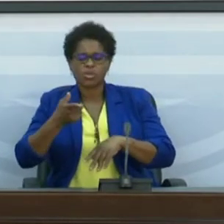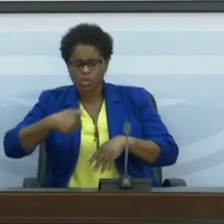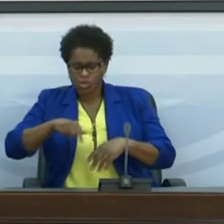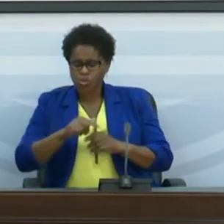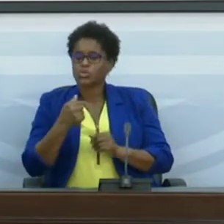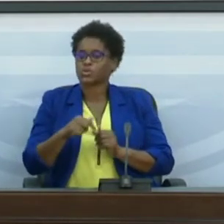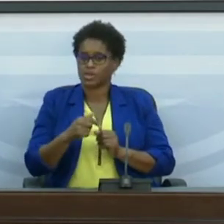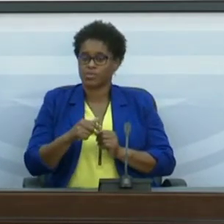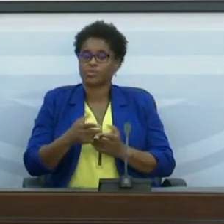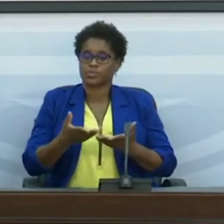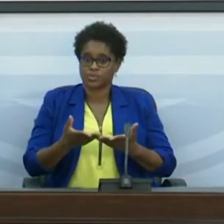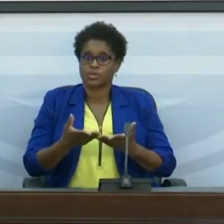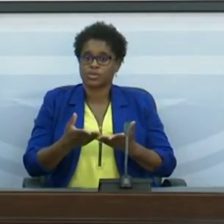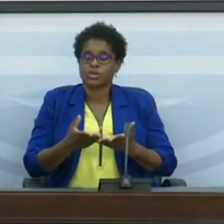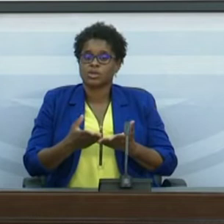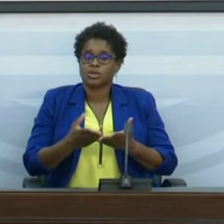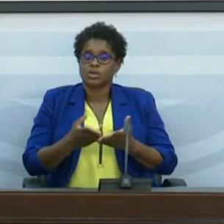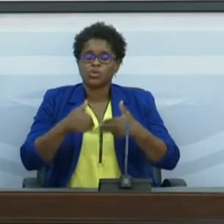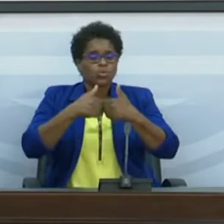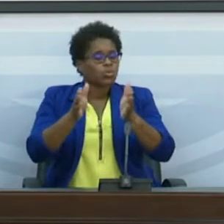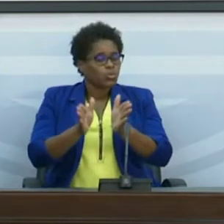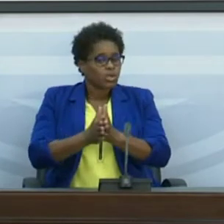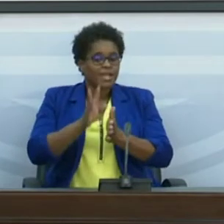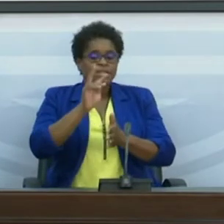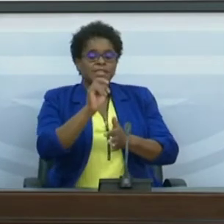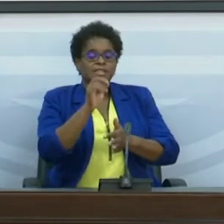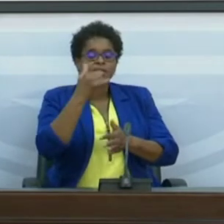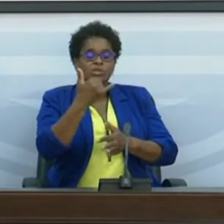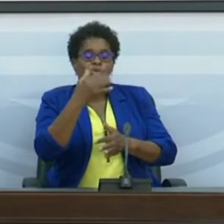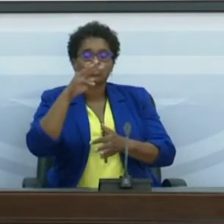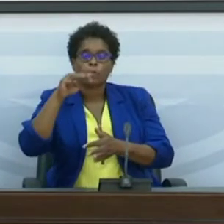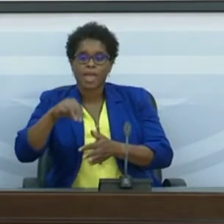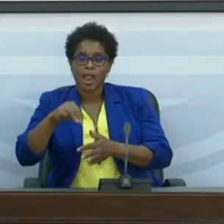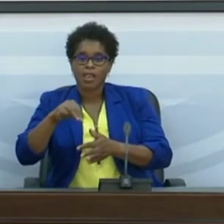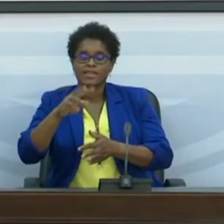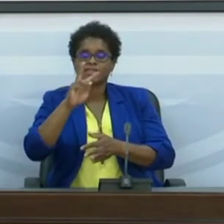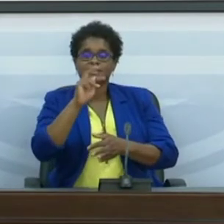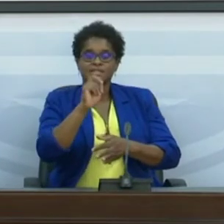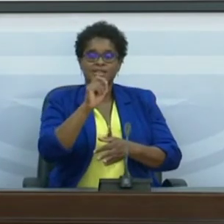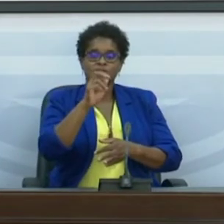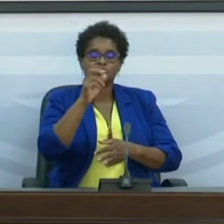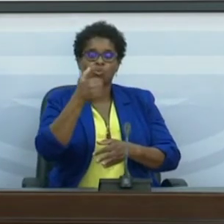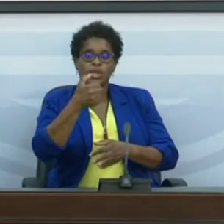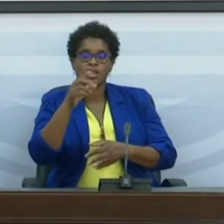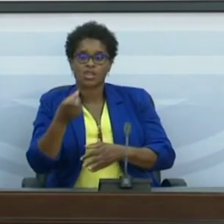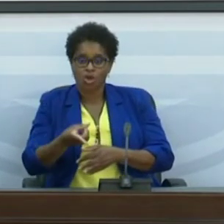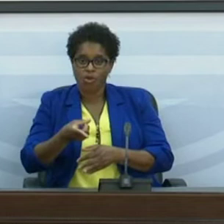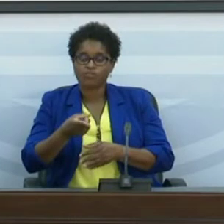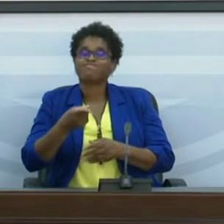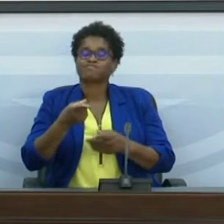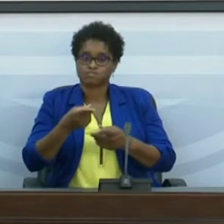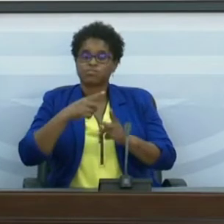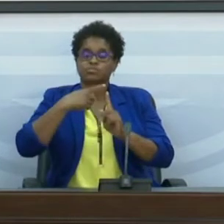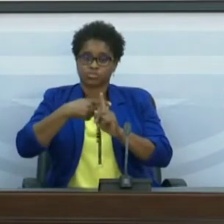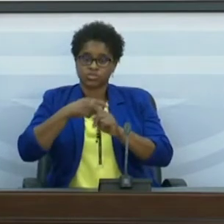um total de 32.399 casos de Covid-19 que já